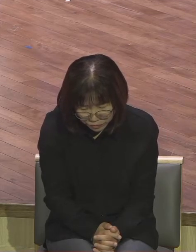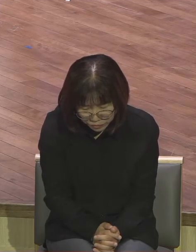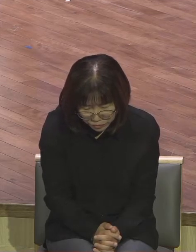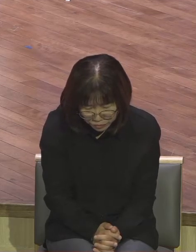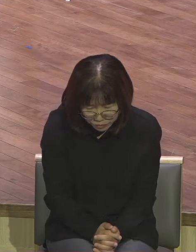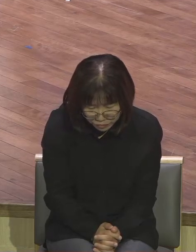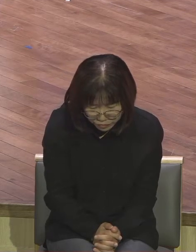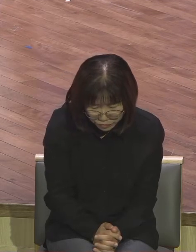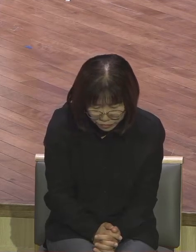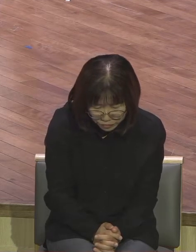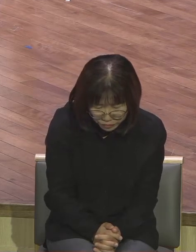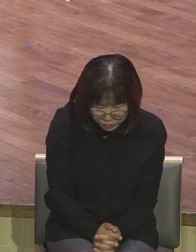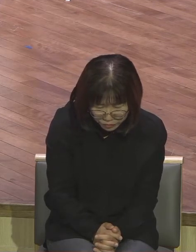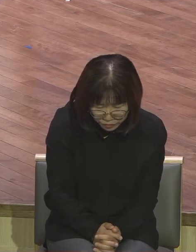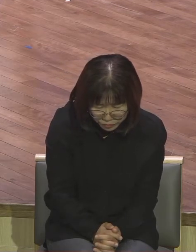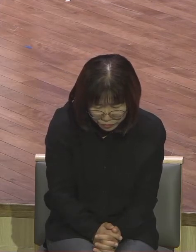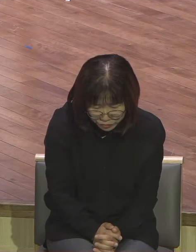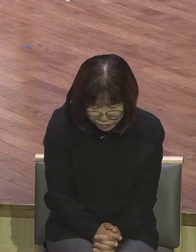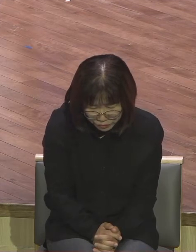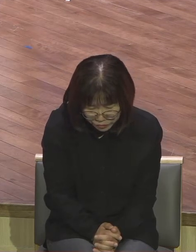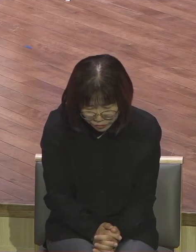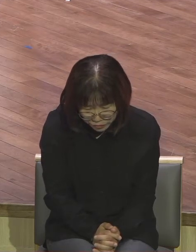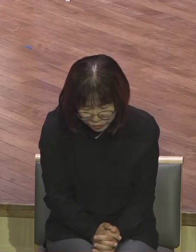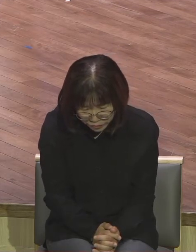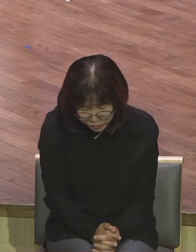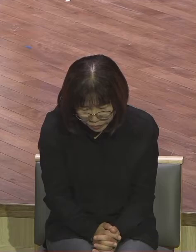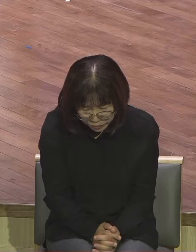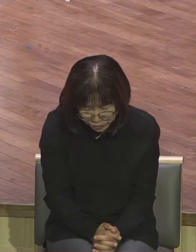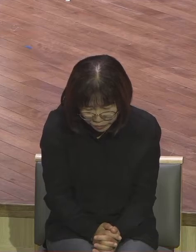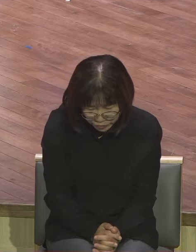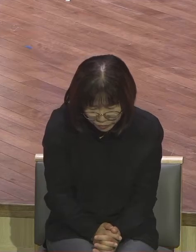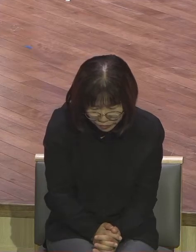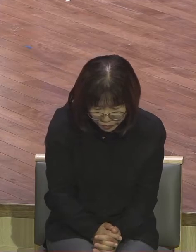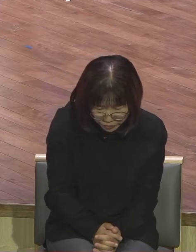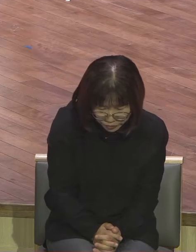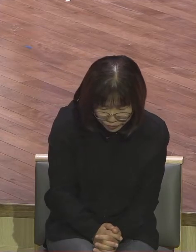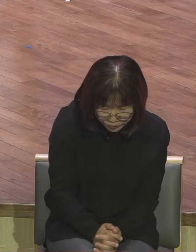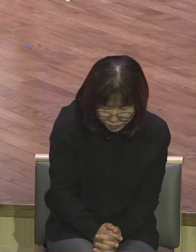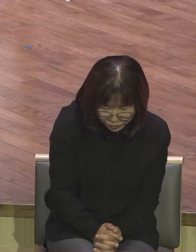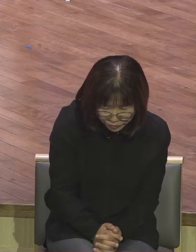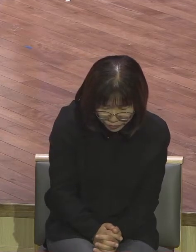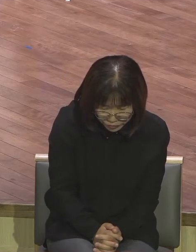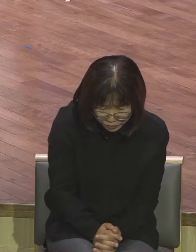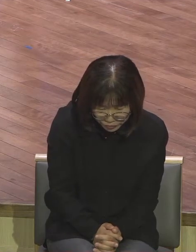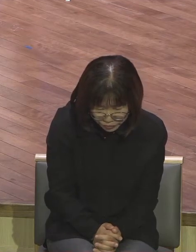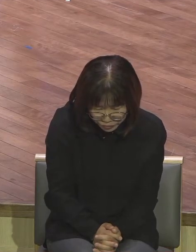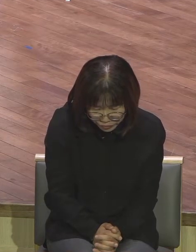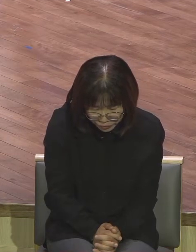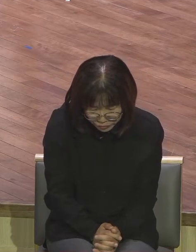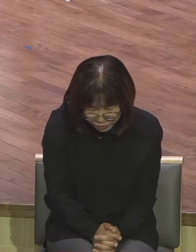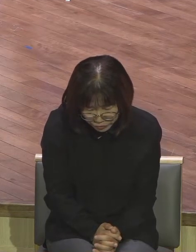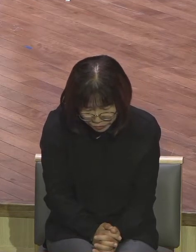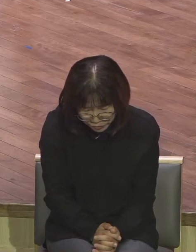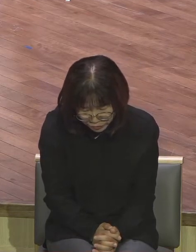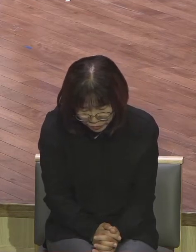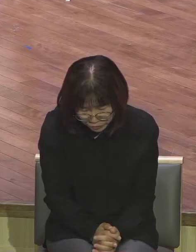암을 통하여 하나님께서 원하시고 기록하셨던 그 뜻이 온전히 이어지게 하시니 하나님의 천명에 아버지의 기회에 모아지고